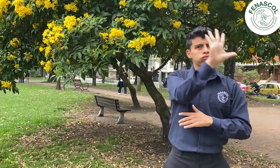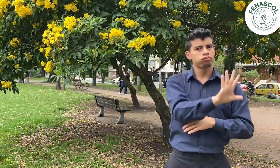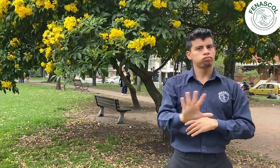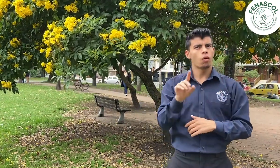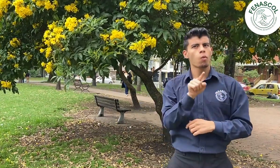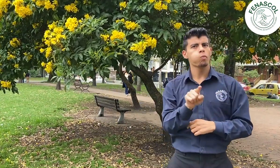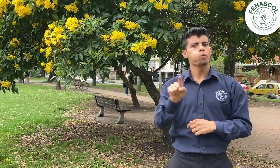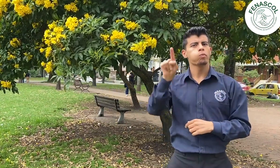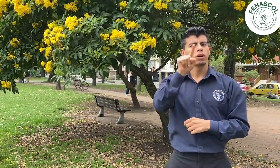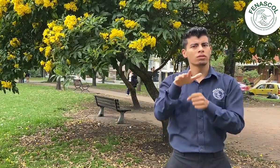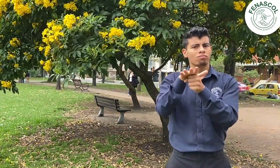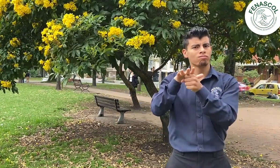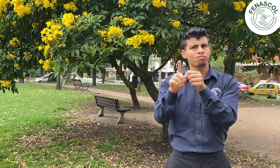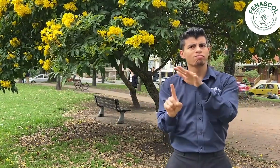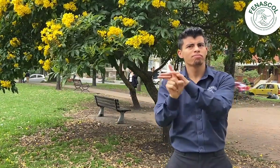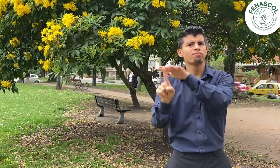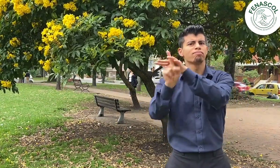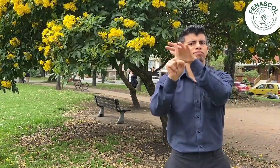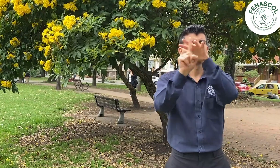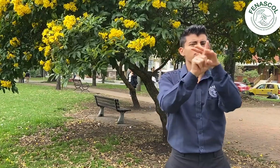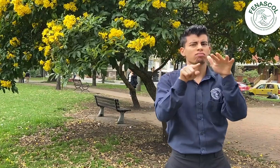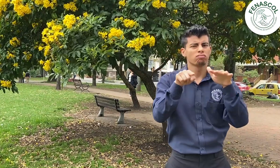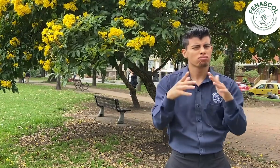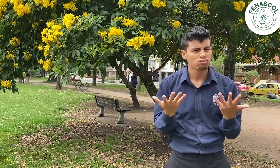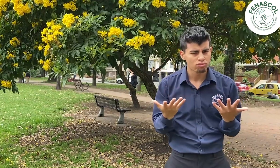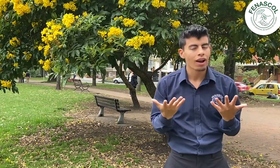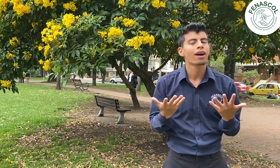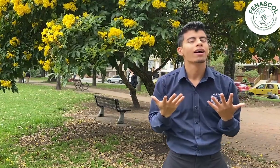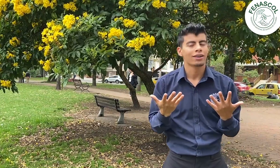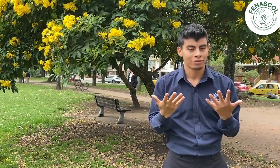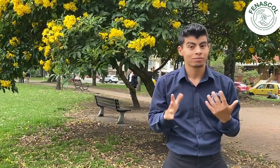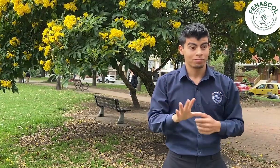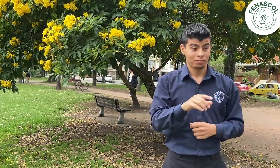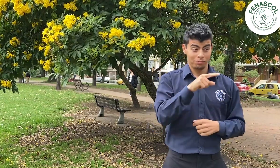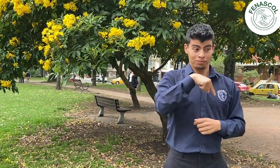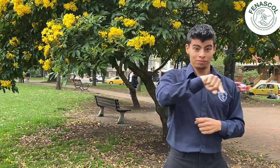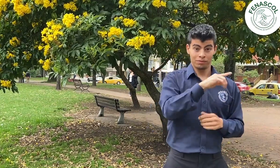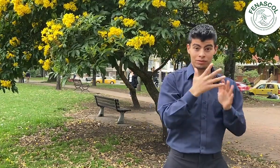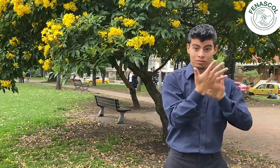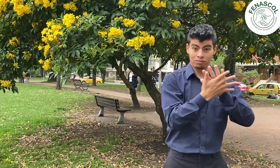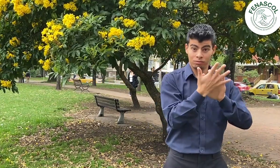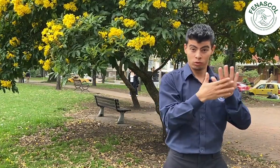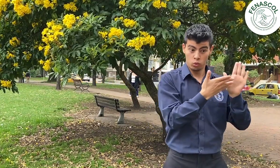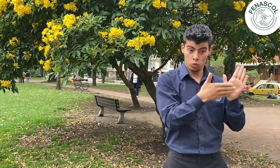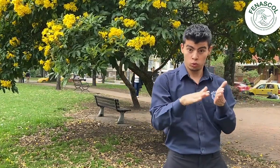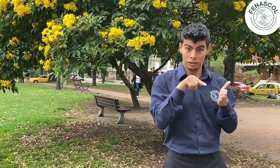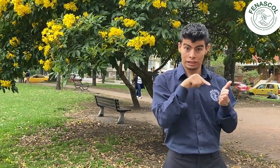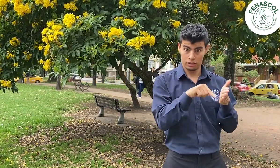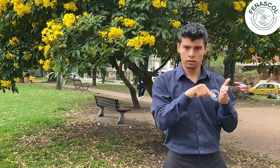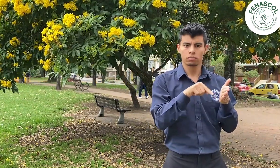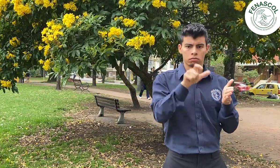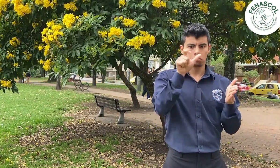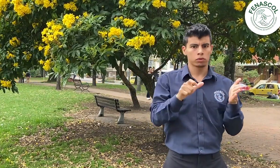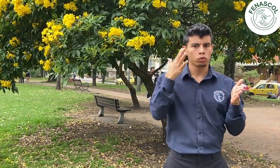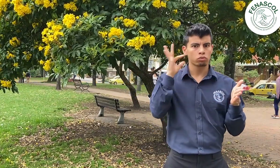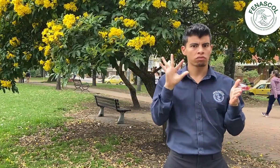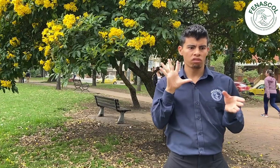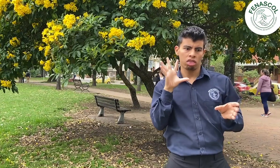que está ocurriendo en varias partes del país. Me refiero a que algunas personas oyentes están tomando el lugar de enseñanza de la